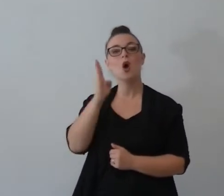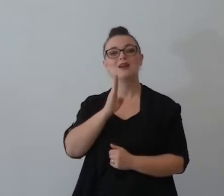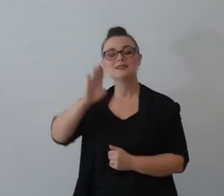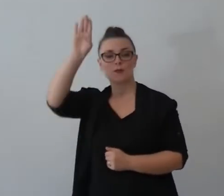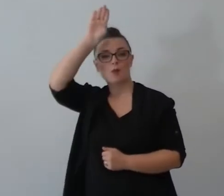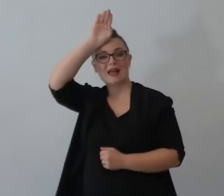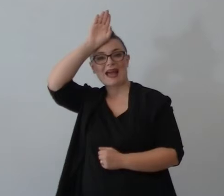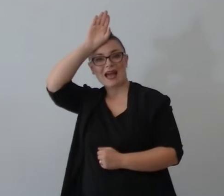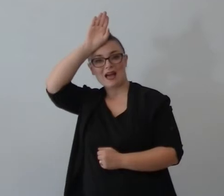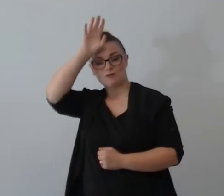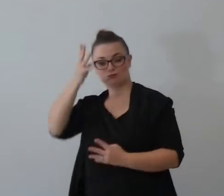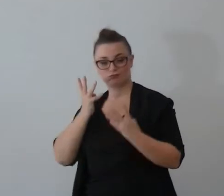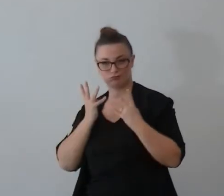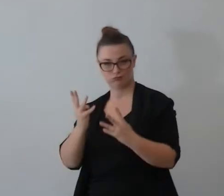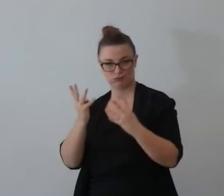capo